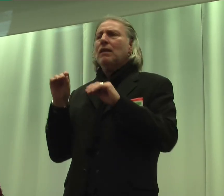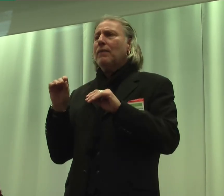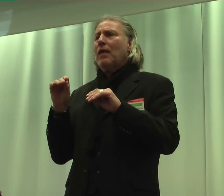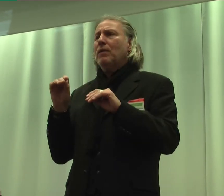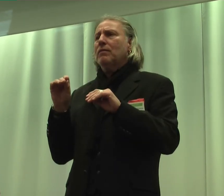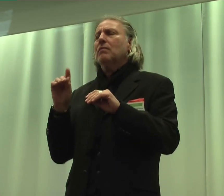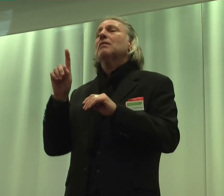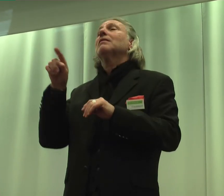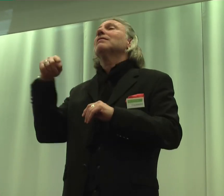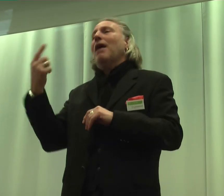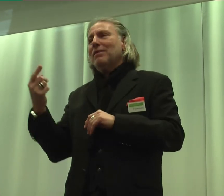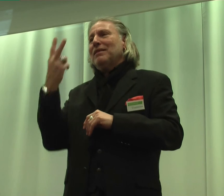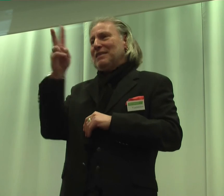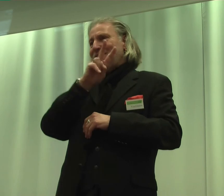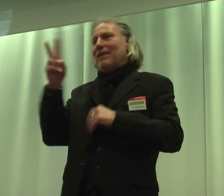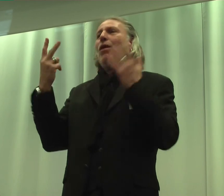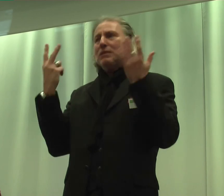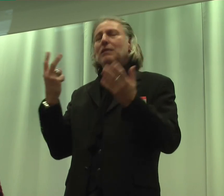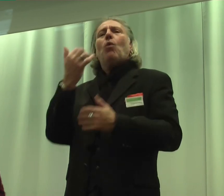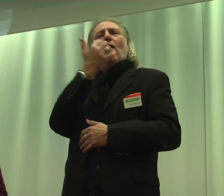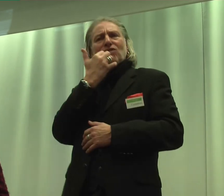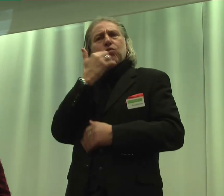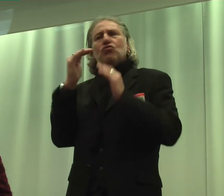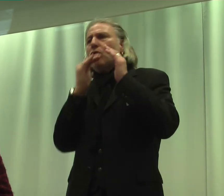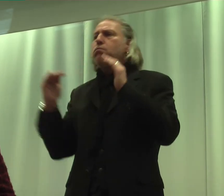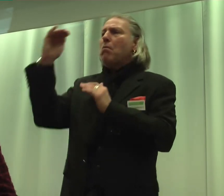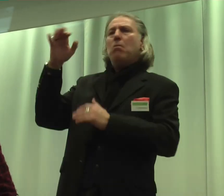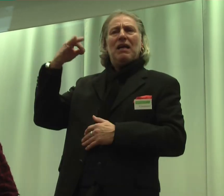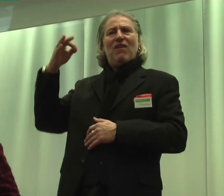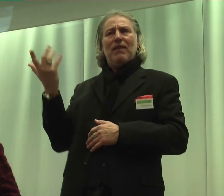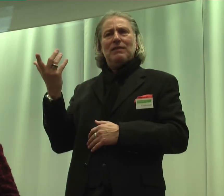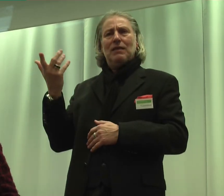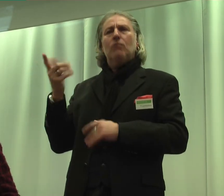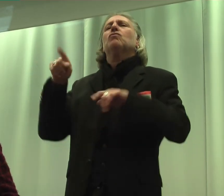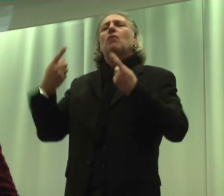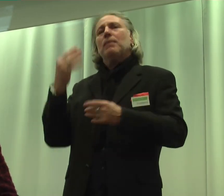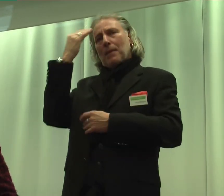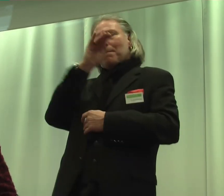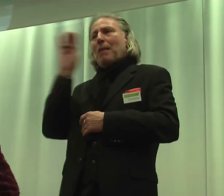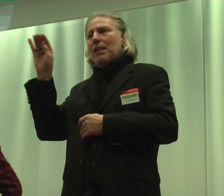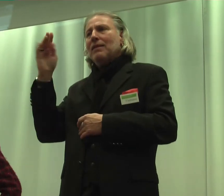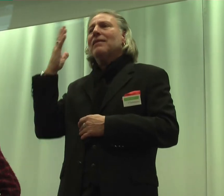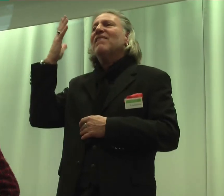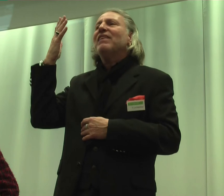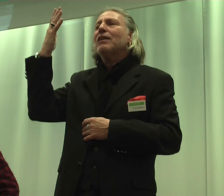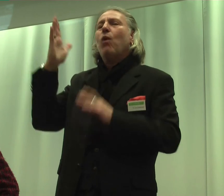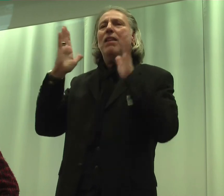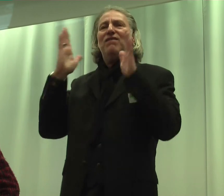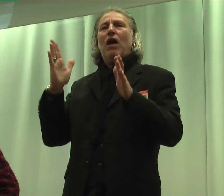hat dann 2007 den Wunsch zur höheren Qualifizierung, meldet sich in der virtuellen Fachschule RBB Essen